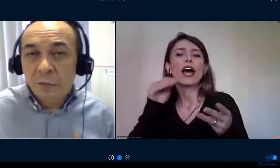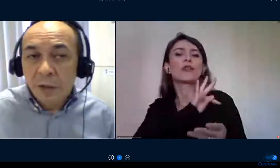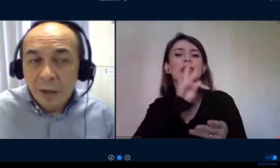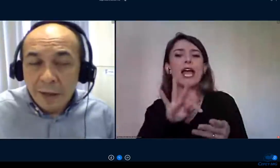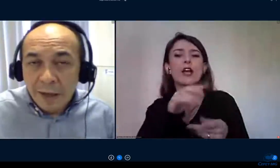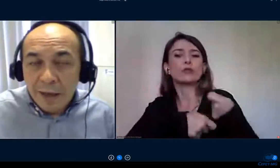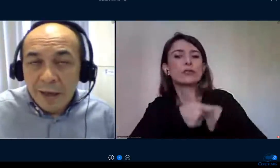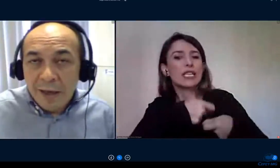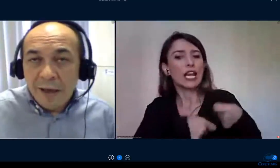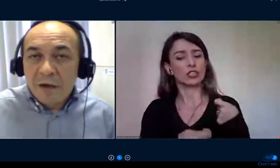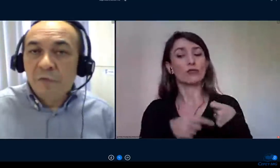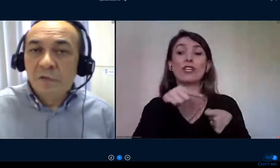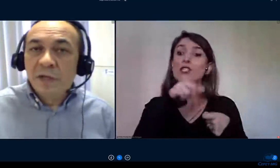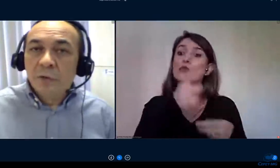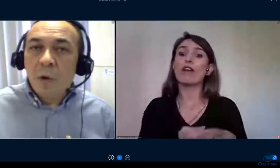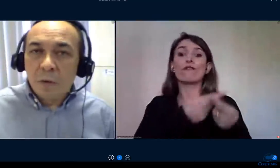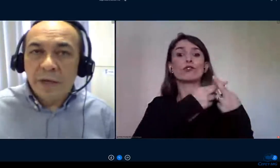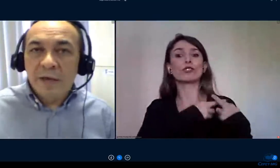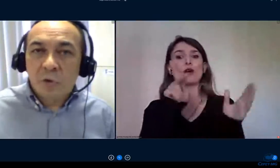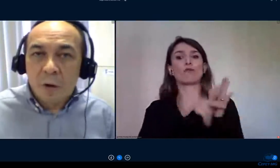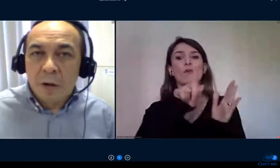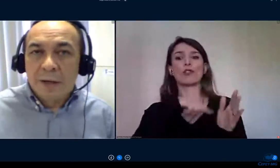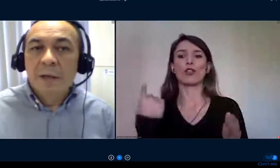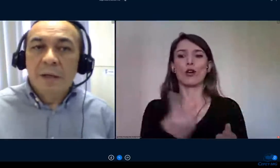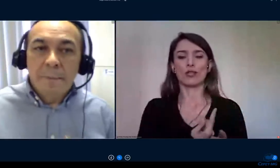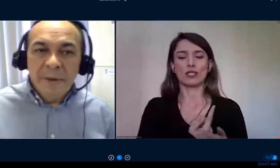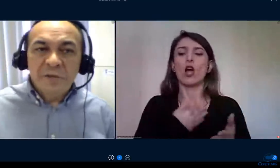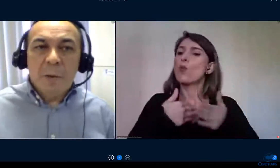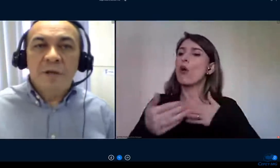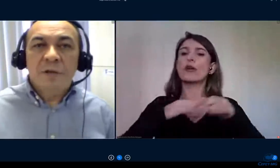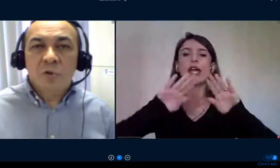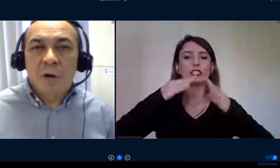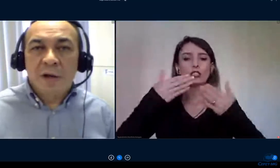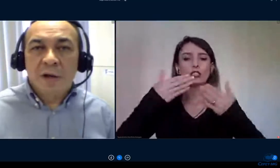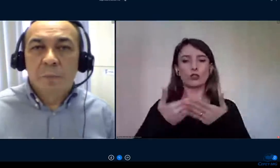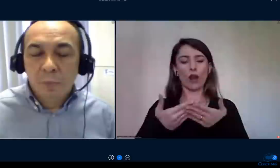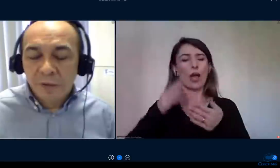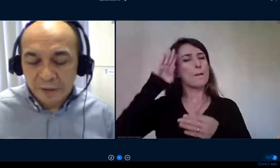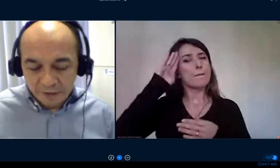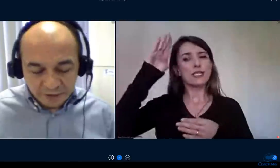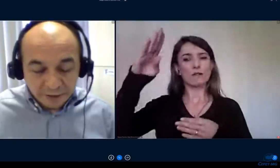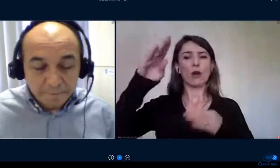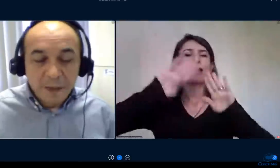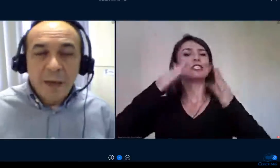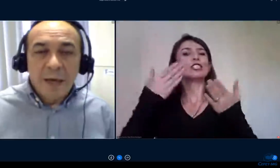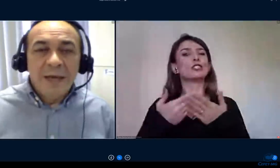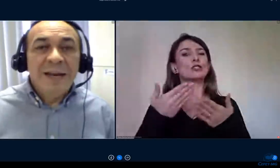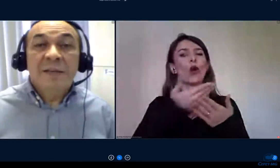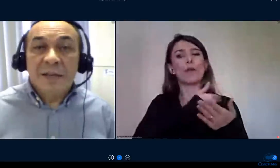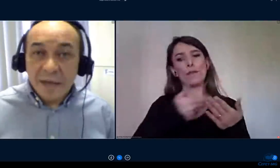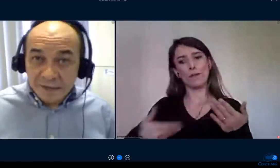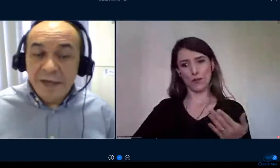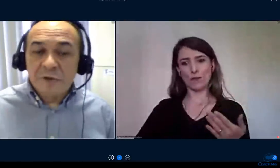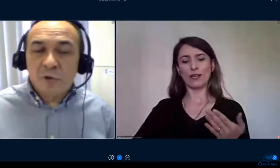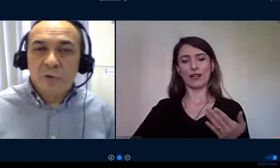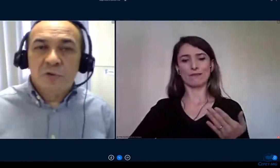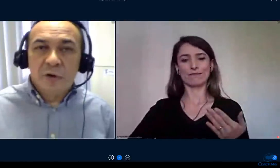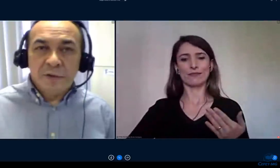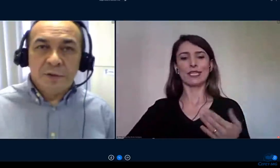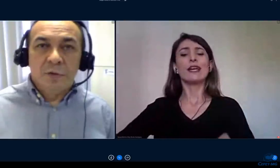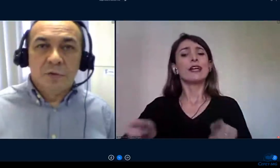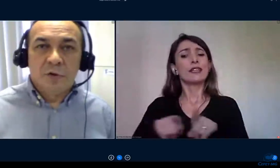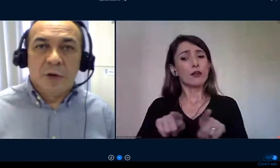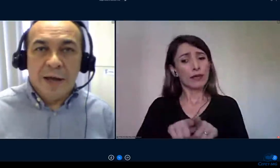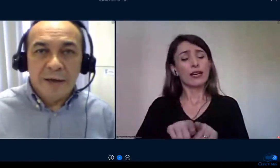escrito, na função de qualquer escola, e principalmente escolas públicas, né, e lançar, sim, as